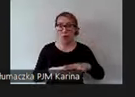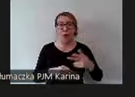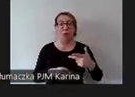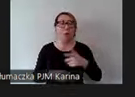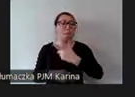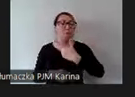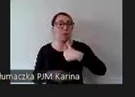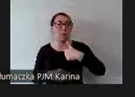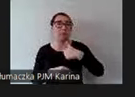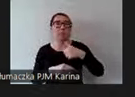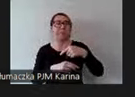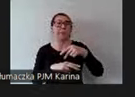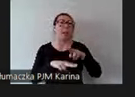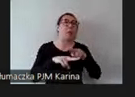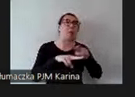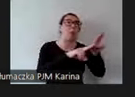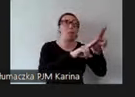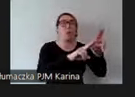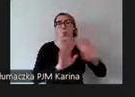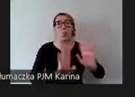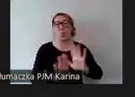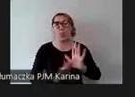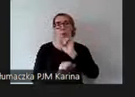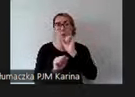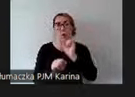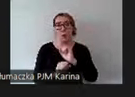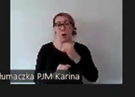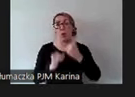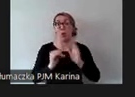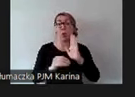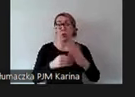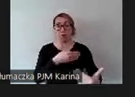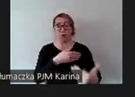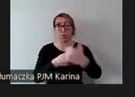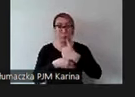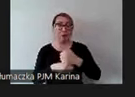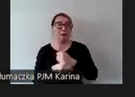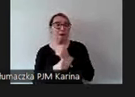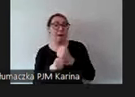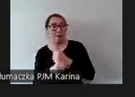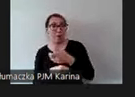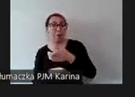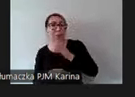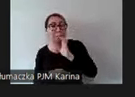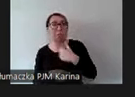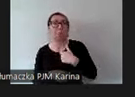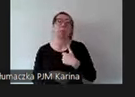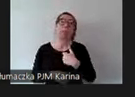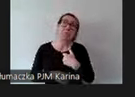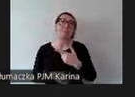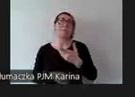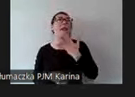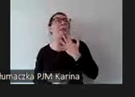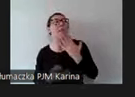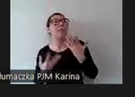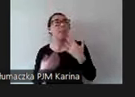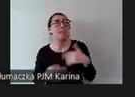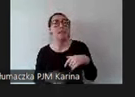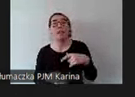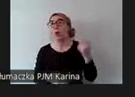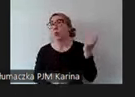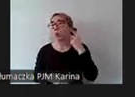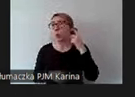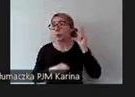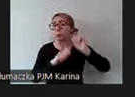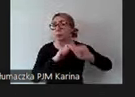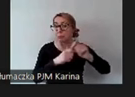zależni. Dzięki temu, jeżeli ktoś nas odwiedzi, wypije kawę i powie, a ja bym sobie chciał, czy chciała zbadać słuch,